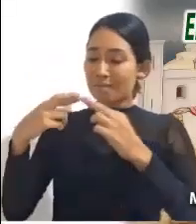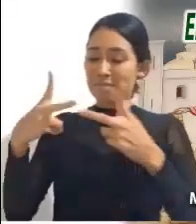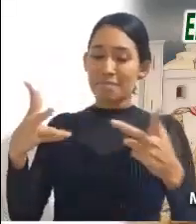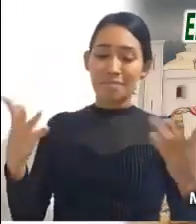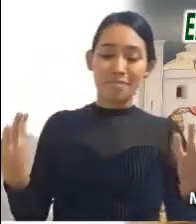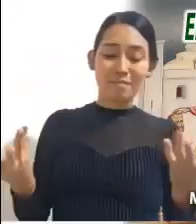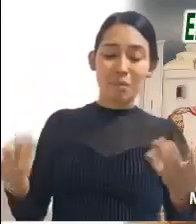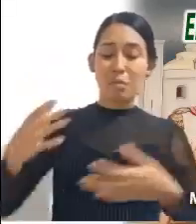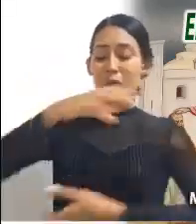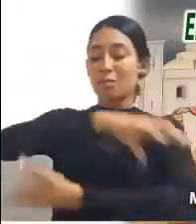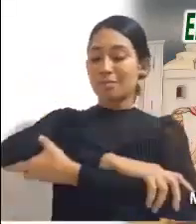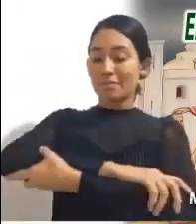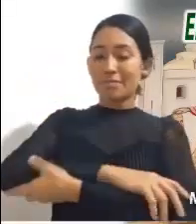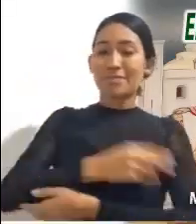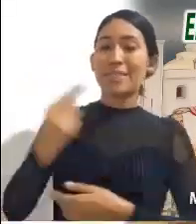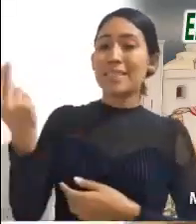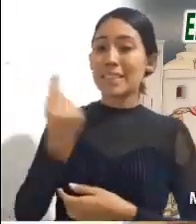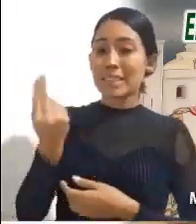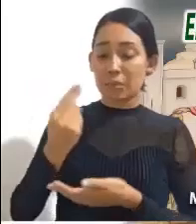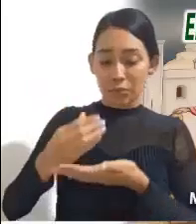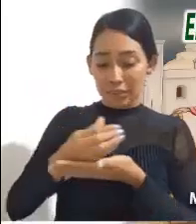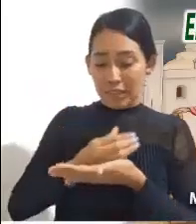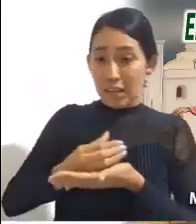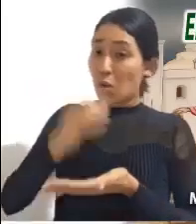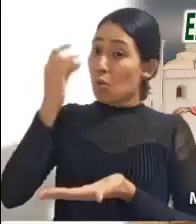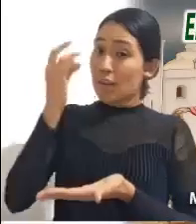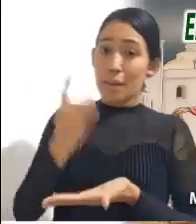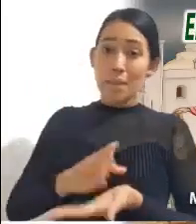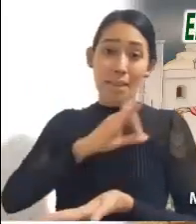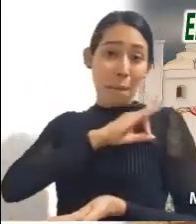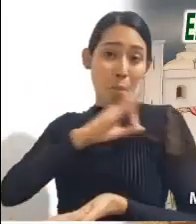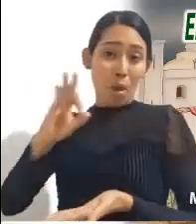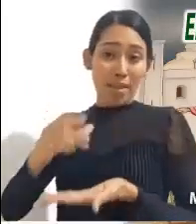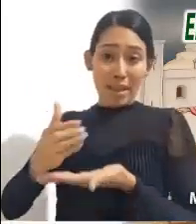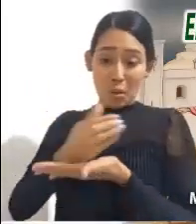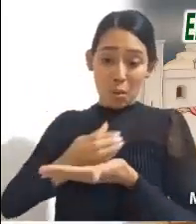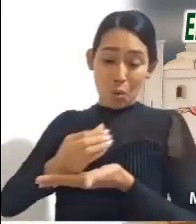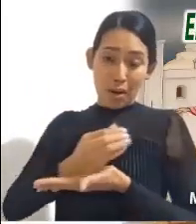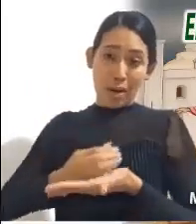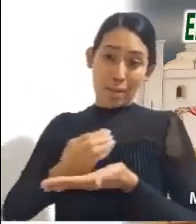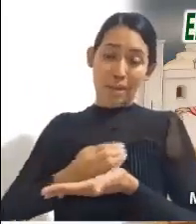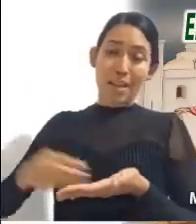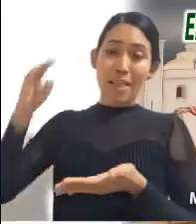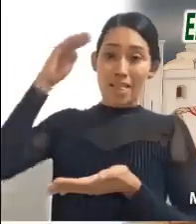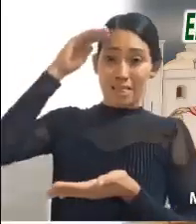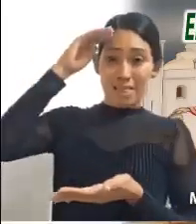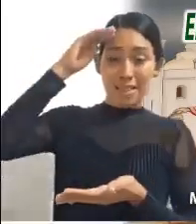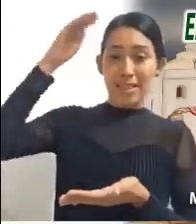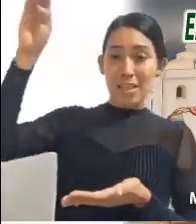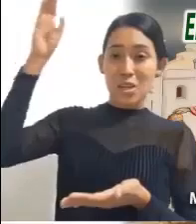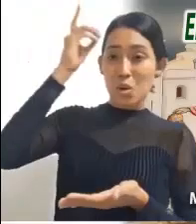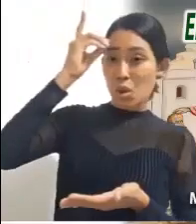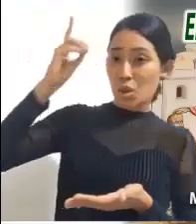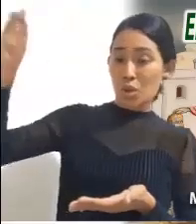Necesitamos sanar y solo el Señor nos puede sanar. Deberemos